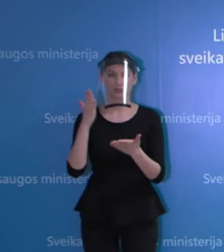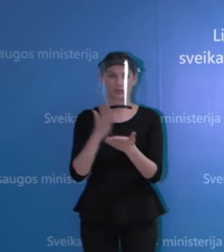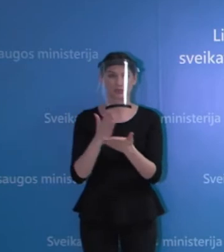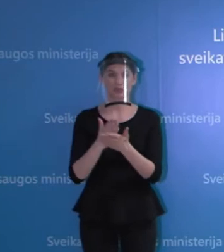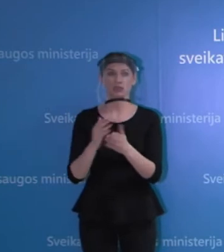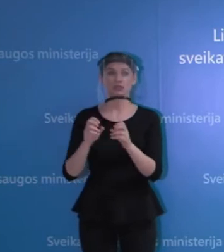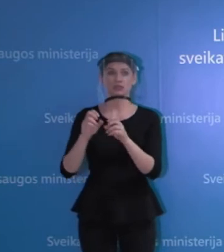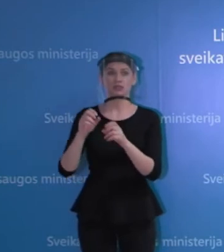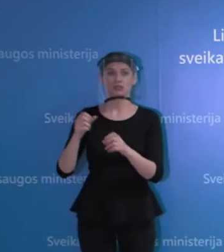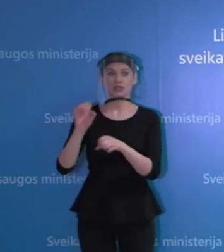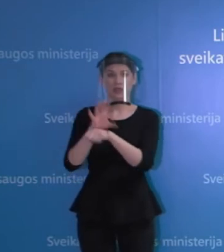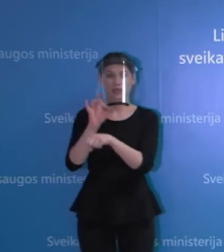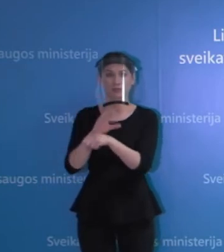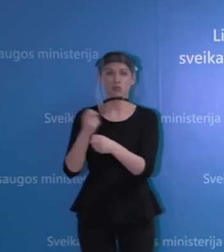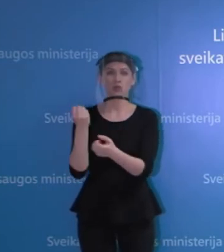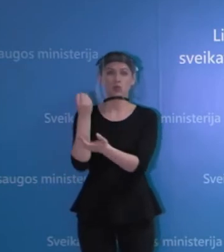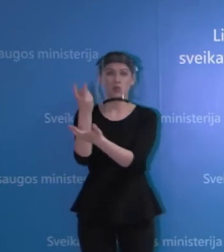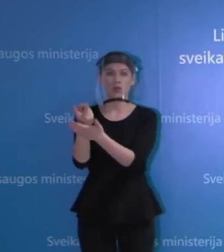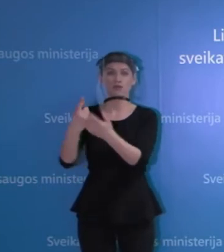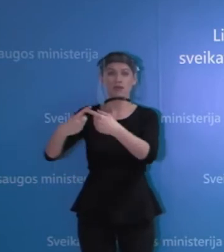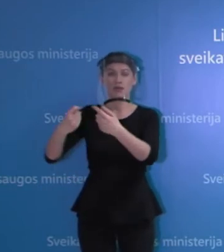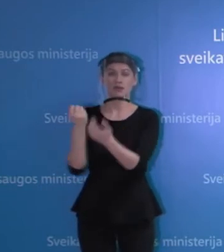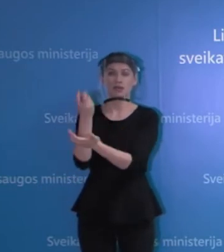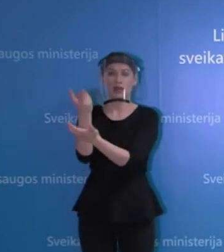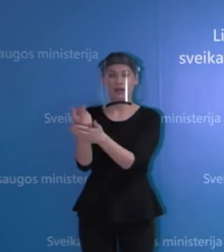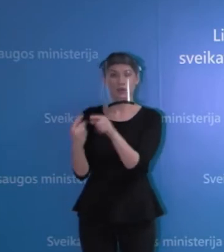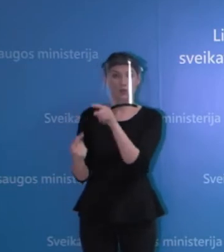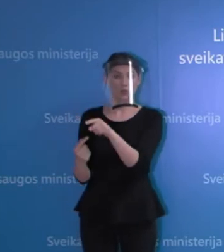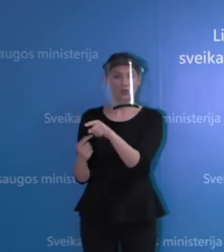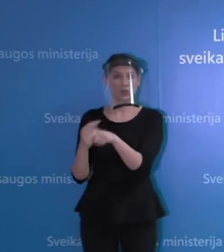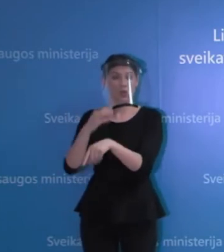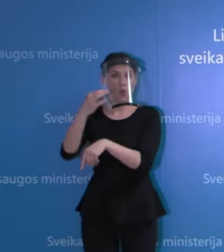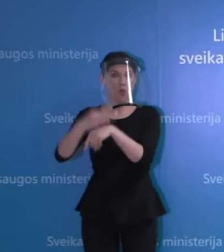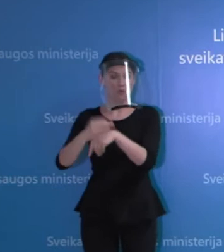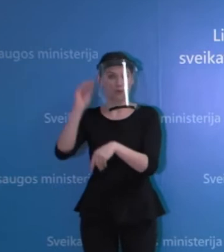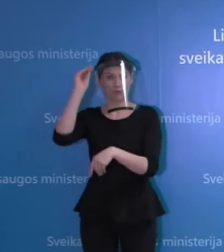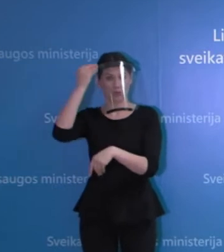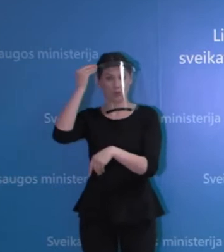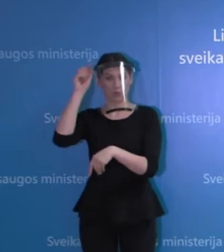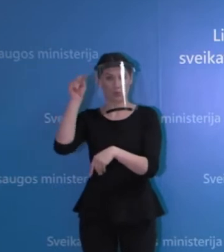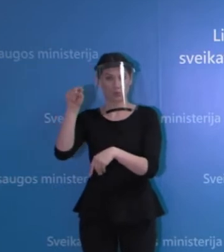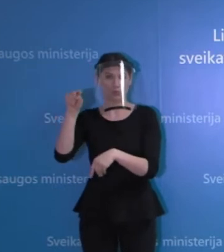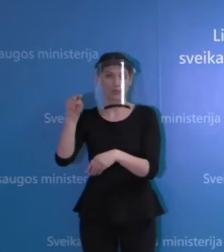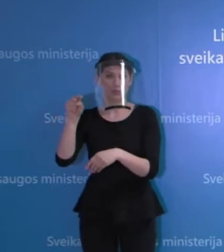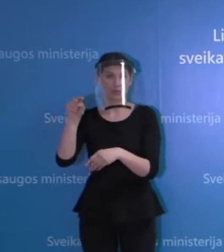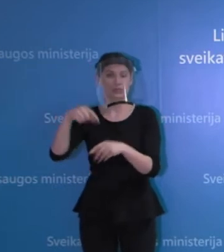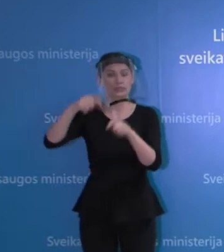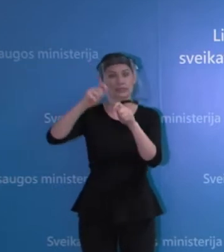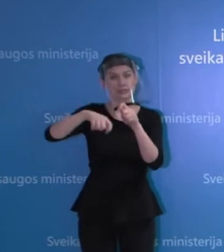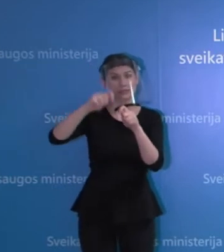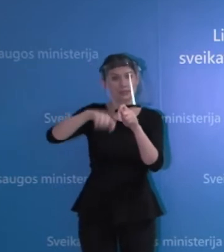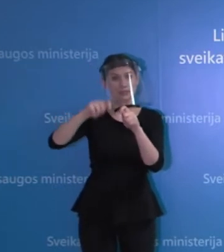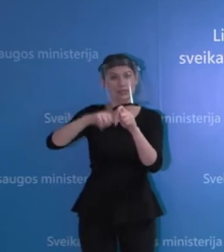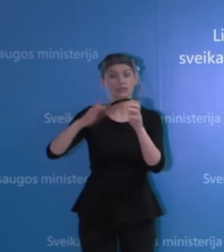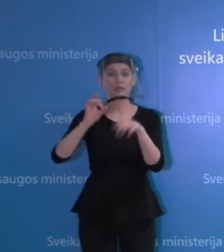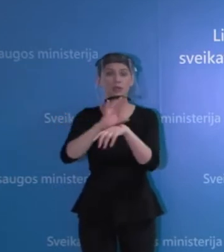instituciją, tai yra Klaipėdos universitetinė ligonė, kuri privalo matyti visą tą situaciją